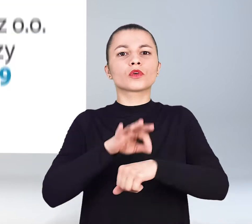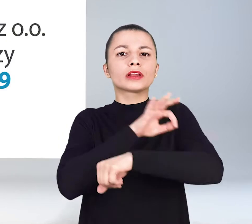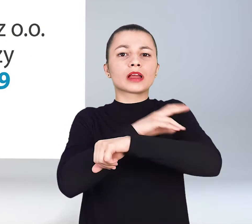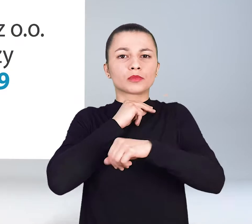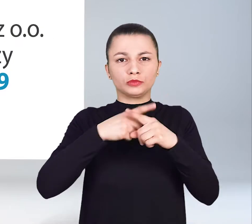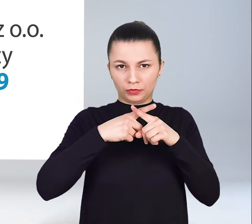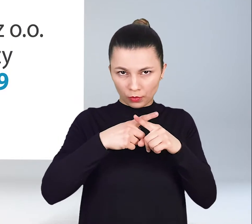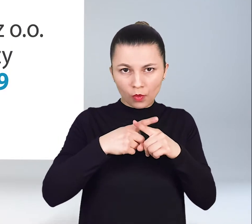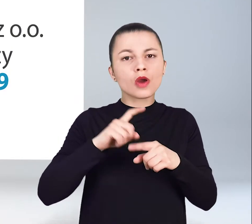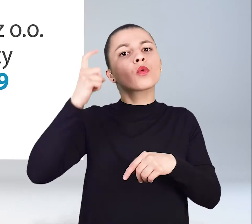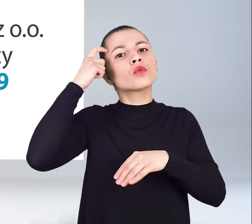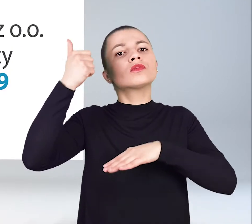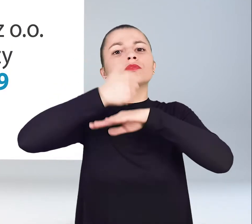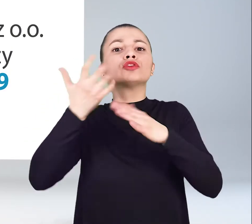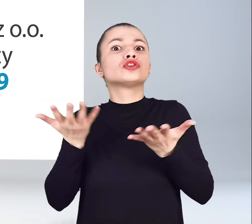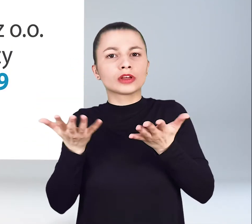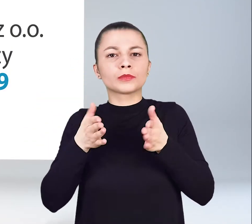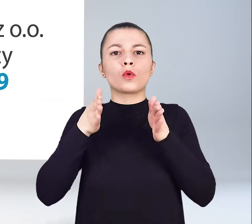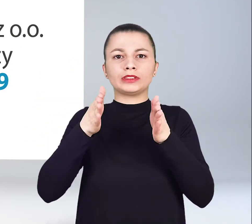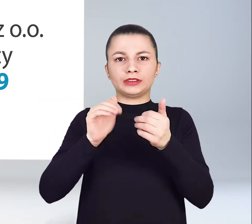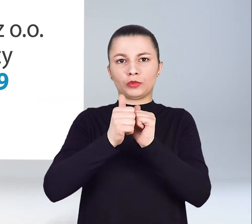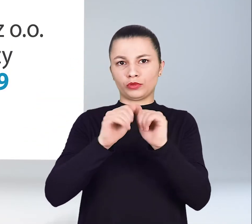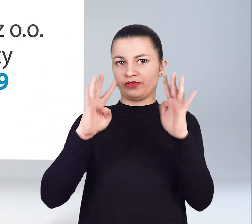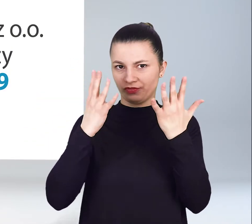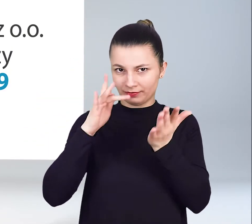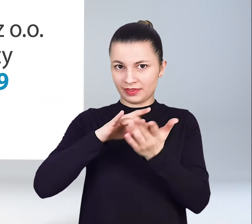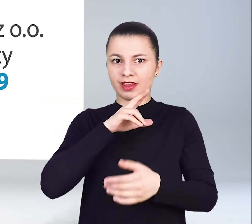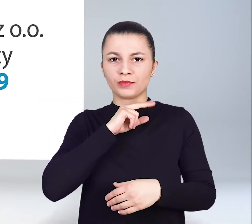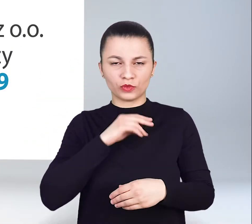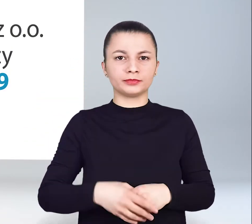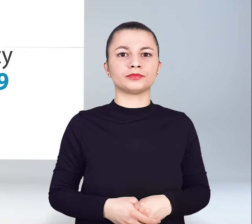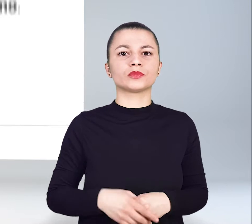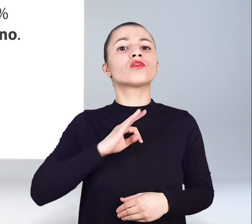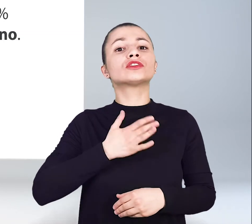Projekt Kępno Spółka ZOO ma siedzibę przy ulicy Sportowej 9 w Kępnie.